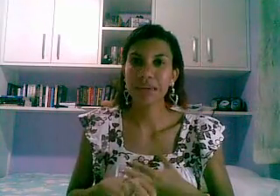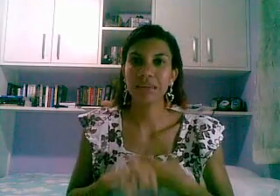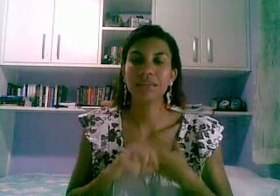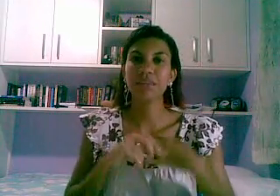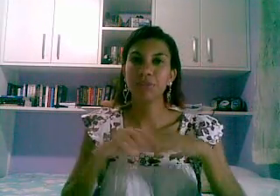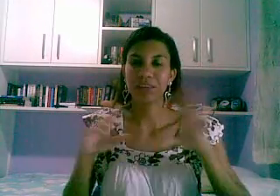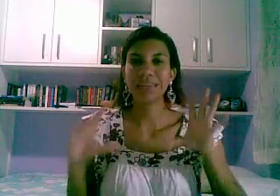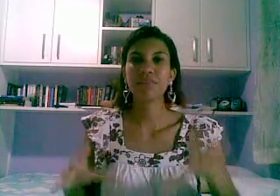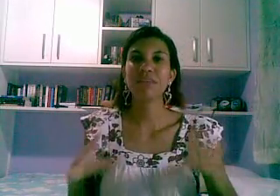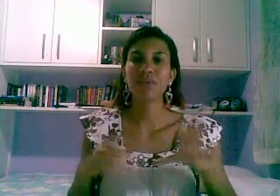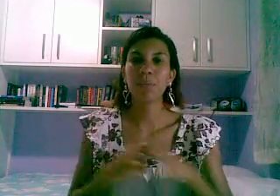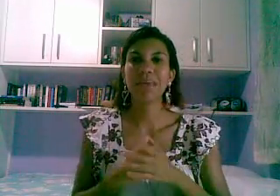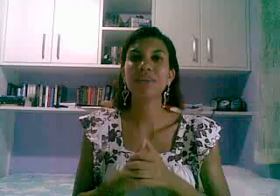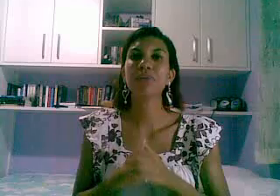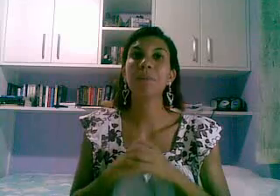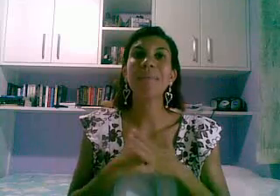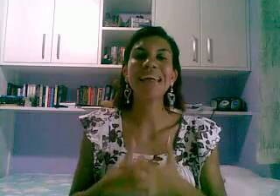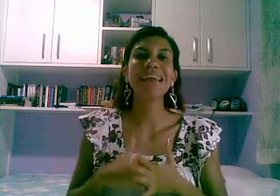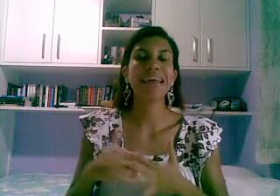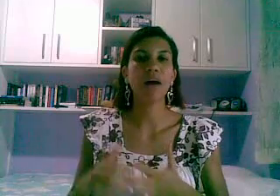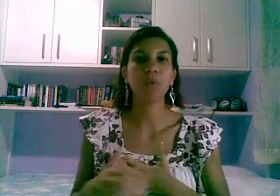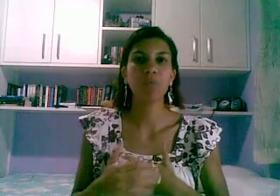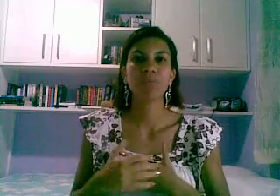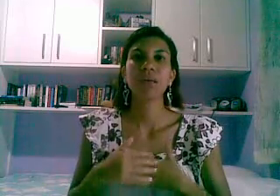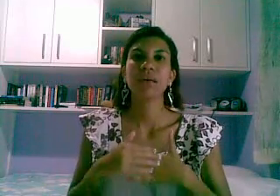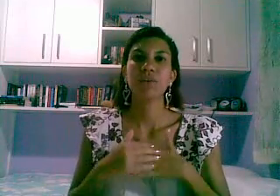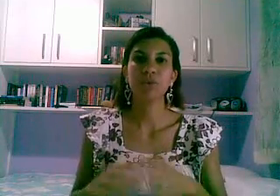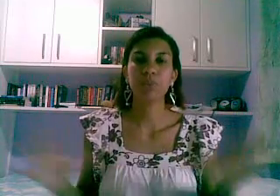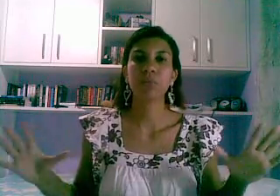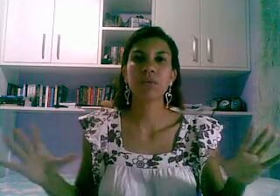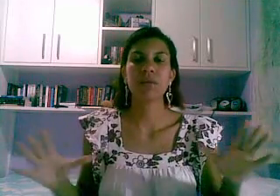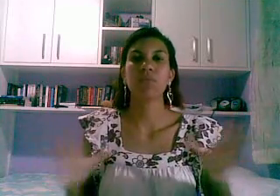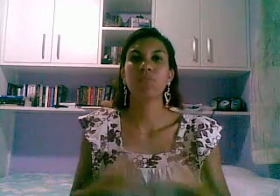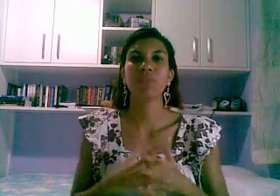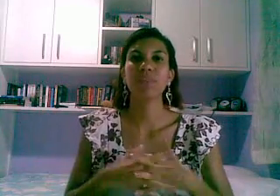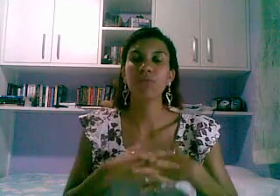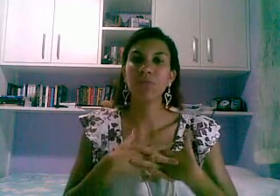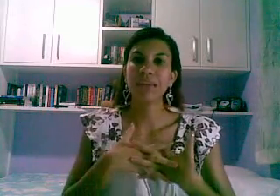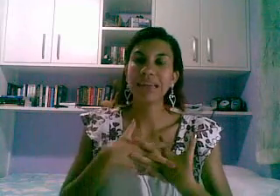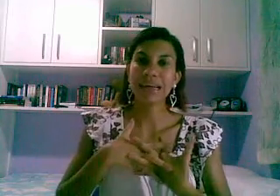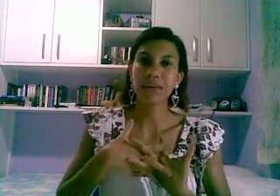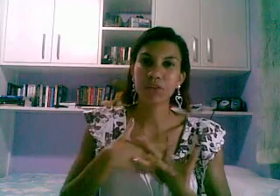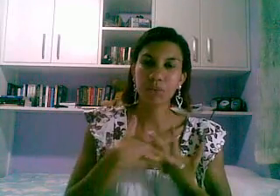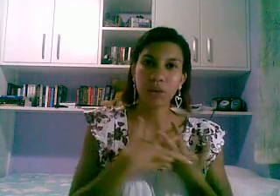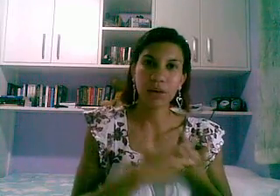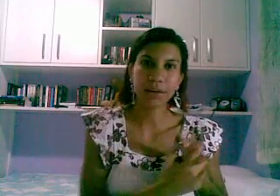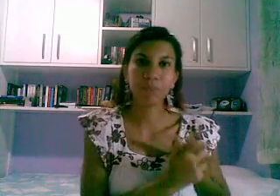bacanas, então janeiro vai ser um mês bem legal de promoção então fiquem ligados no blog